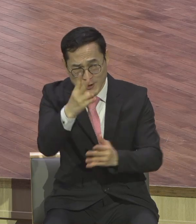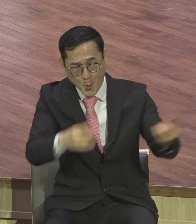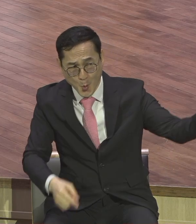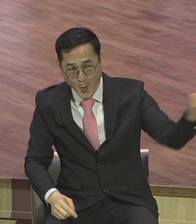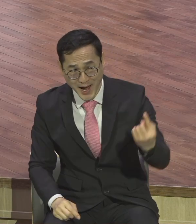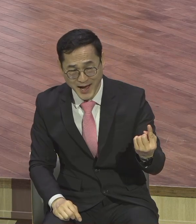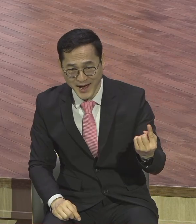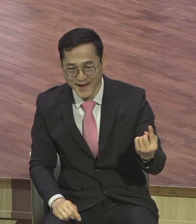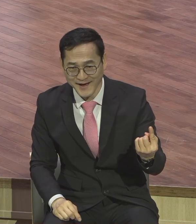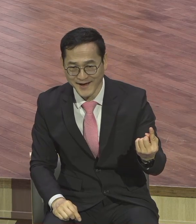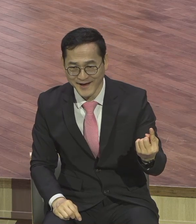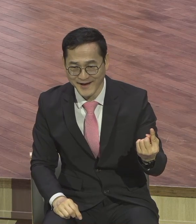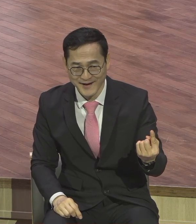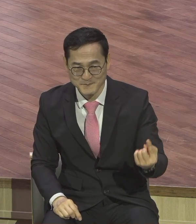이제 우리는 해방된다